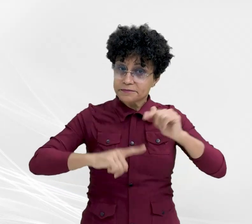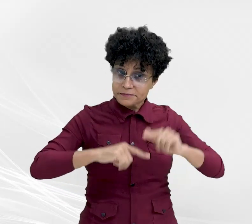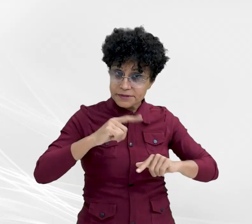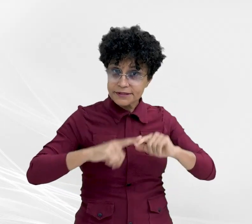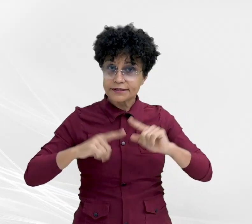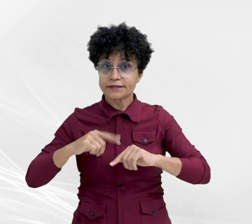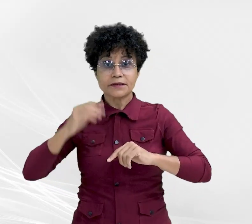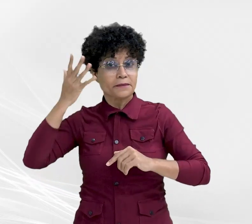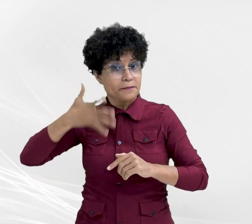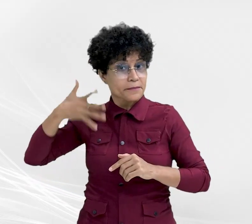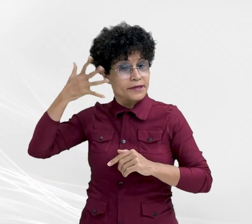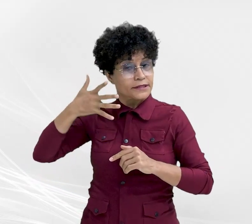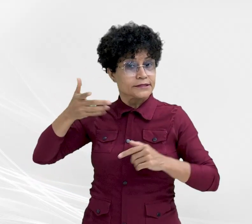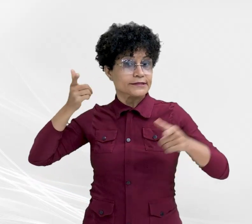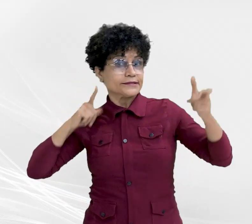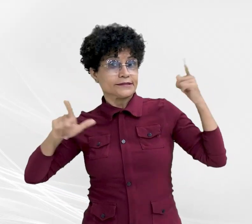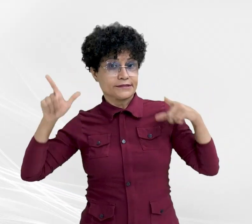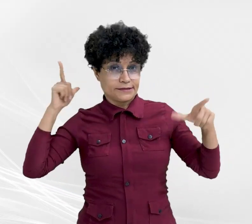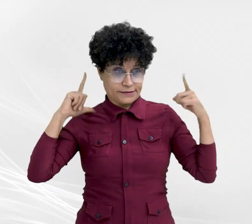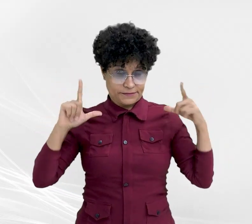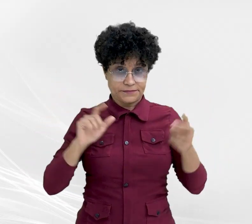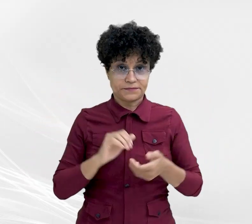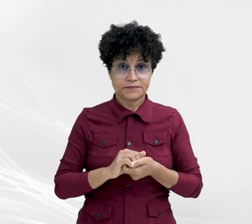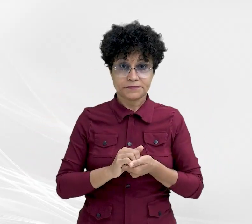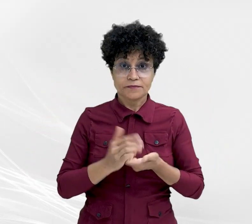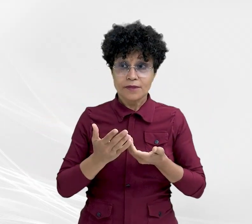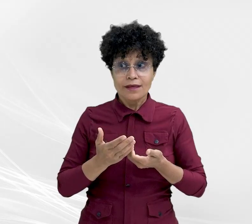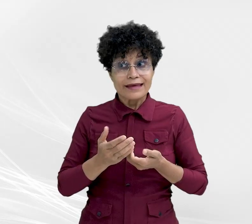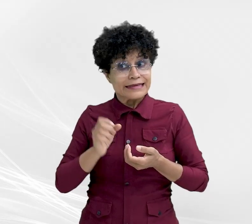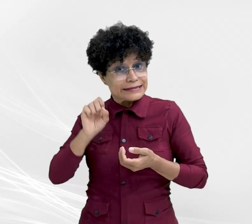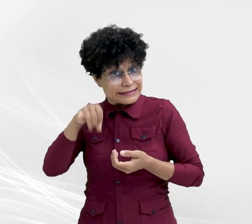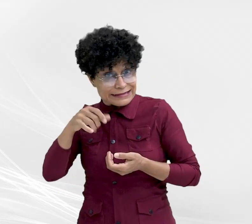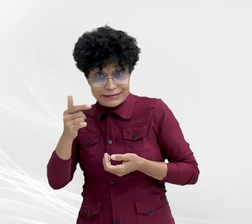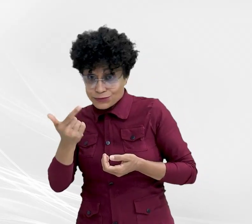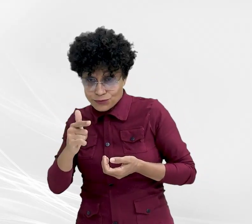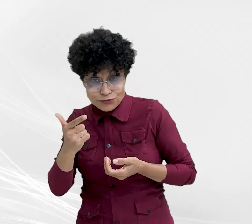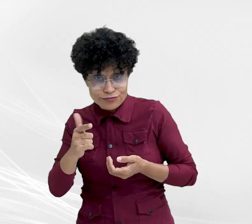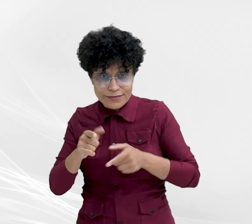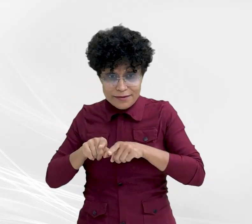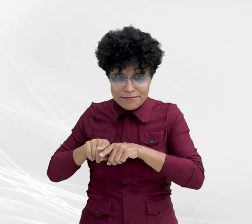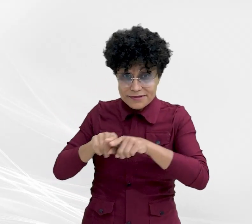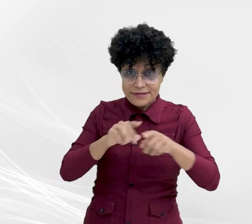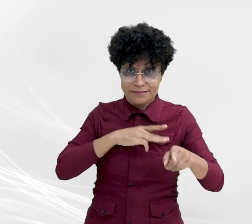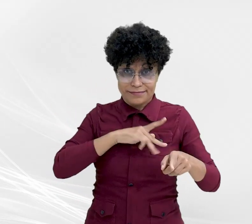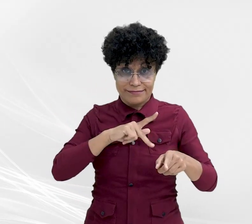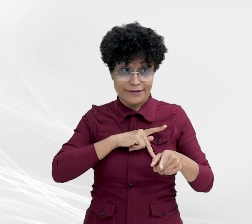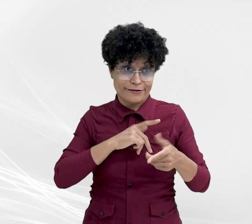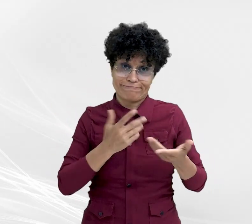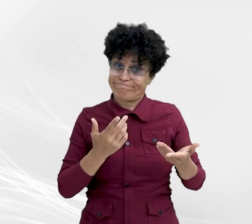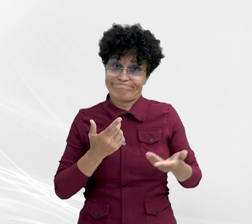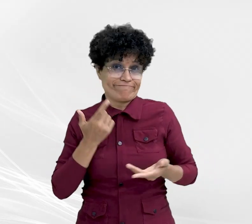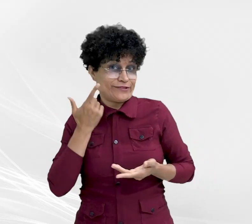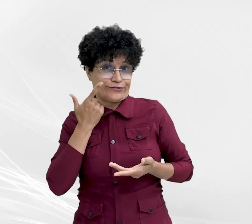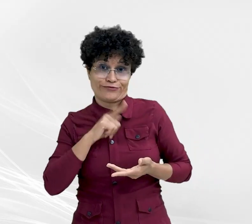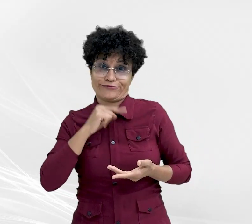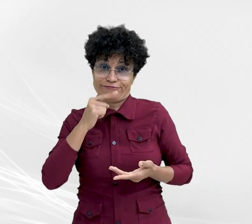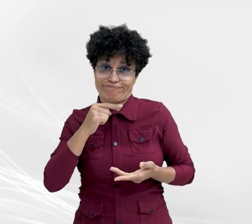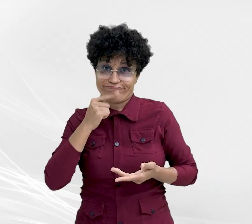palestras e lazer. Se não existisse a parceria com o Ministério Público, não teríamos condições de atender as 200 famílias hoje